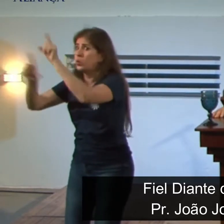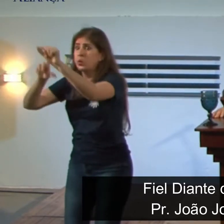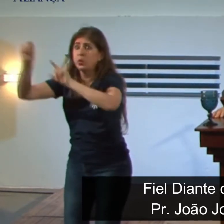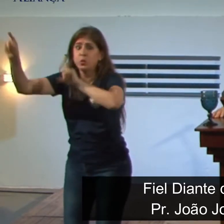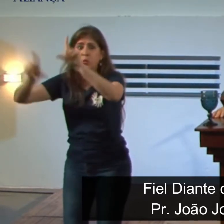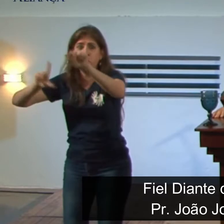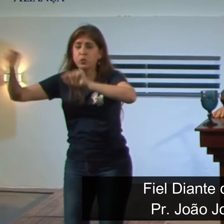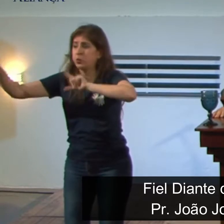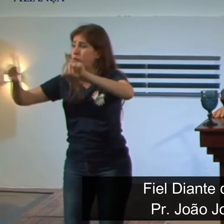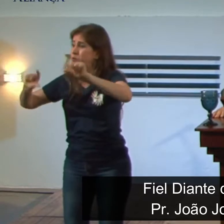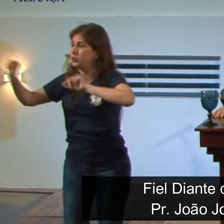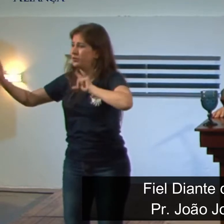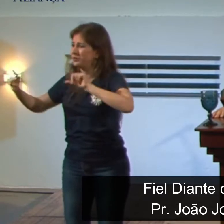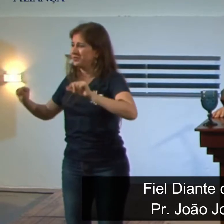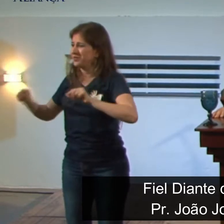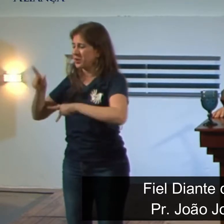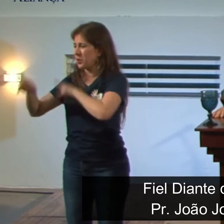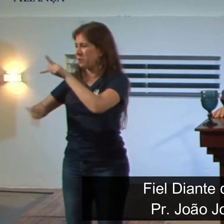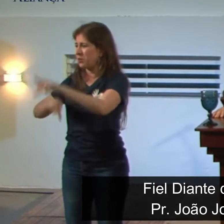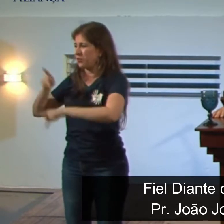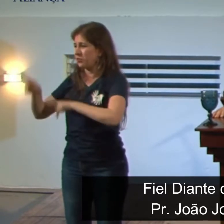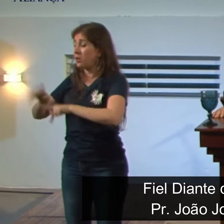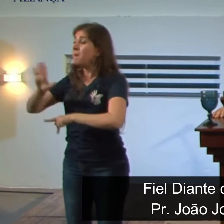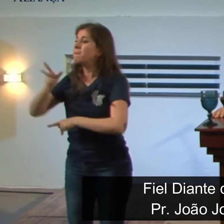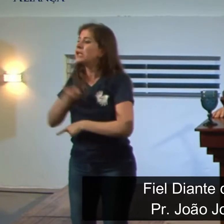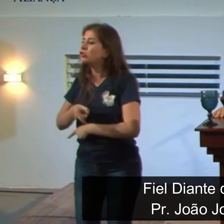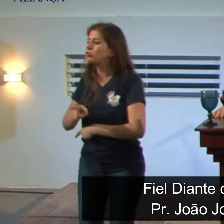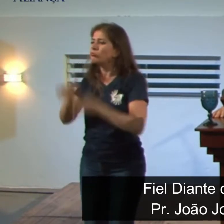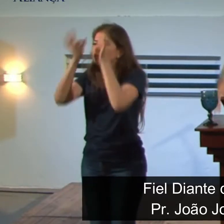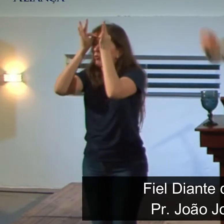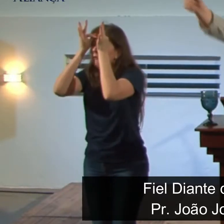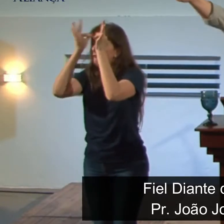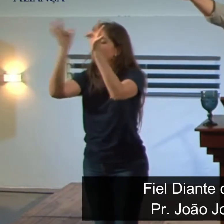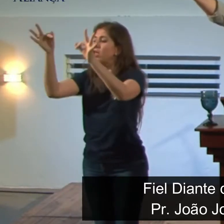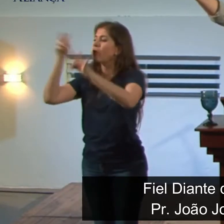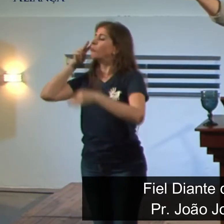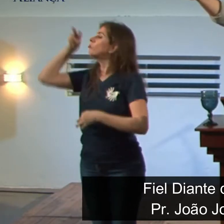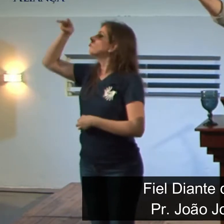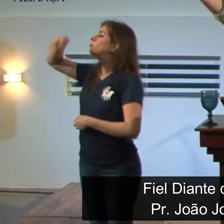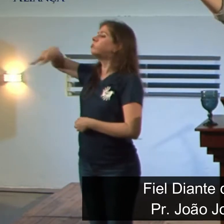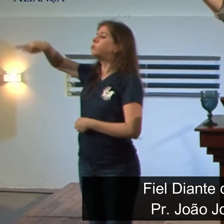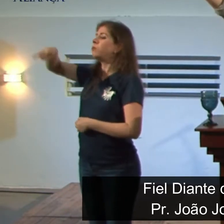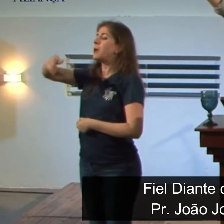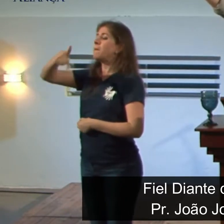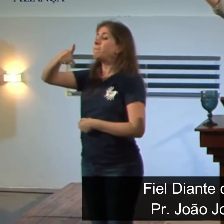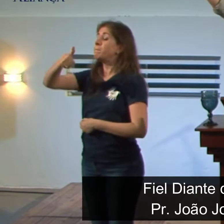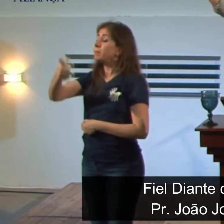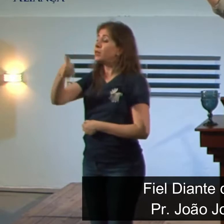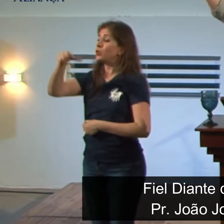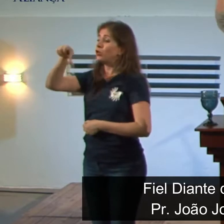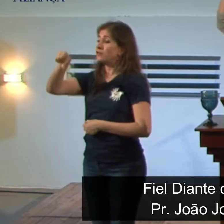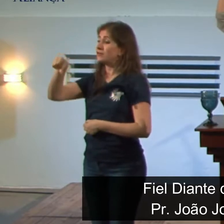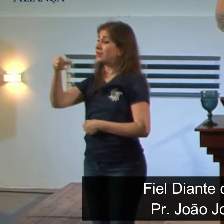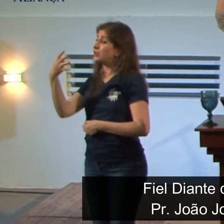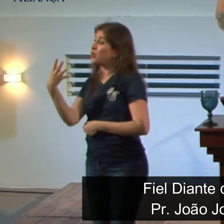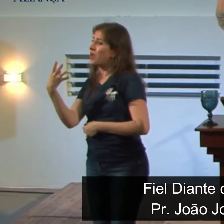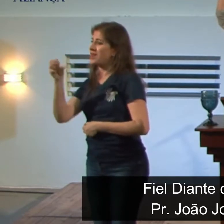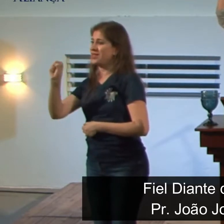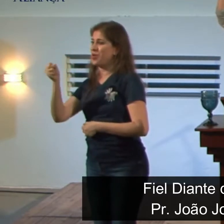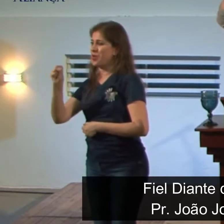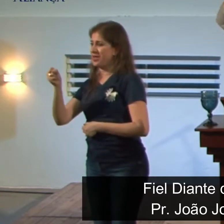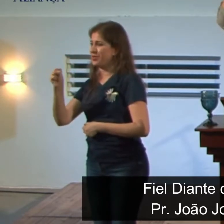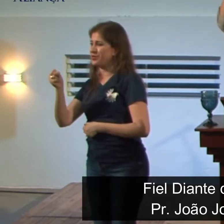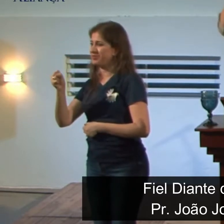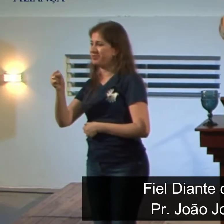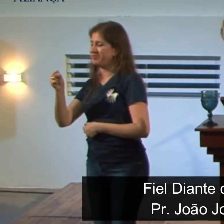Mas Deus é tão fiel, irmãos, Deus é tão fiel que em 1948, agora, século passado,